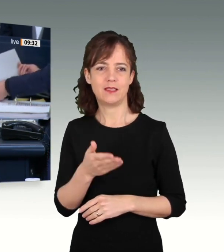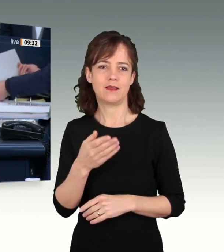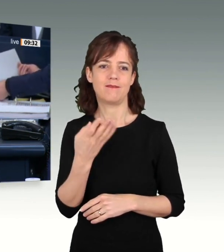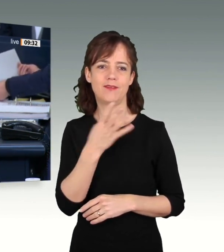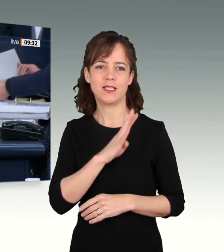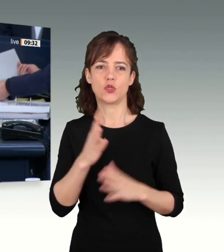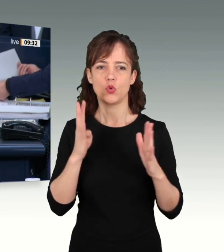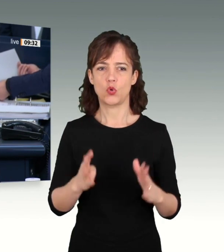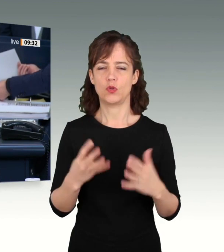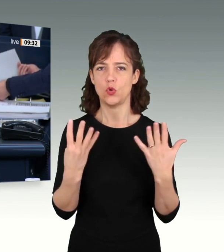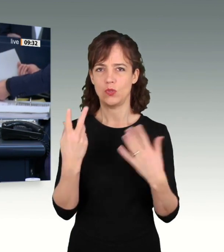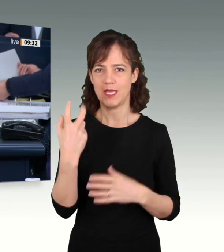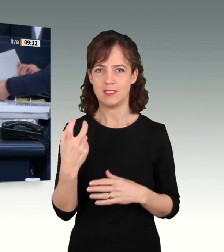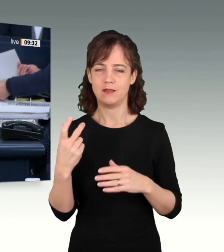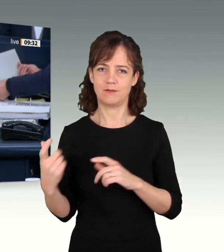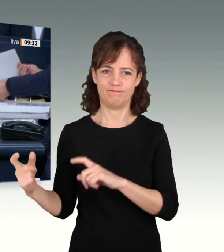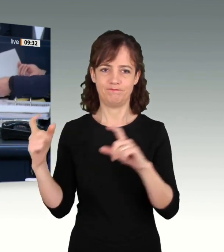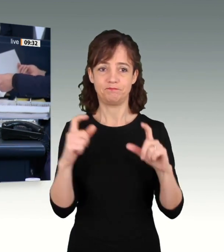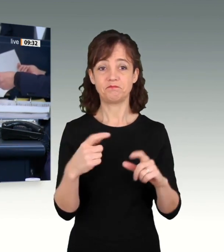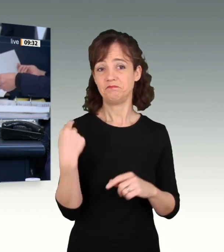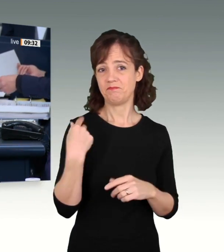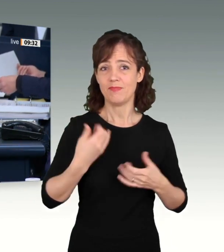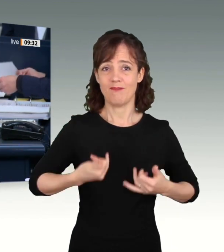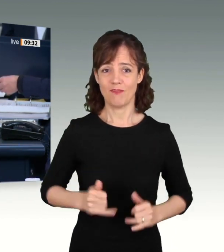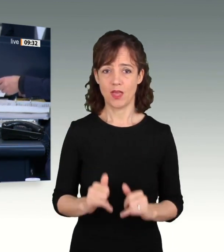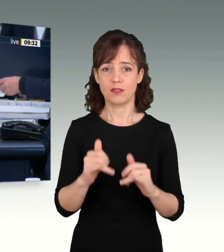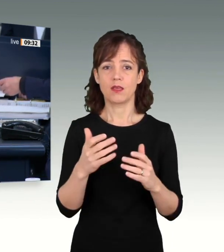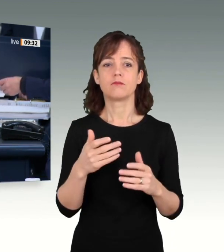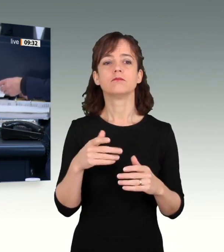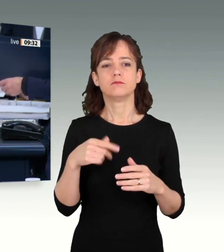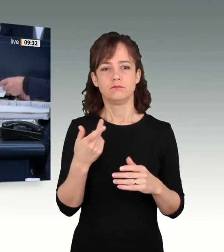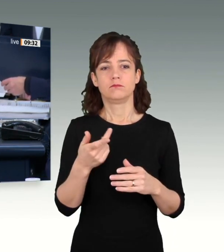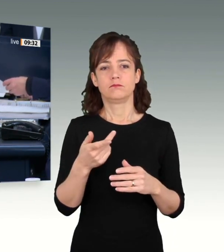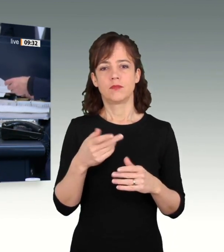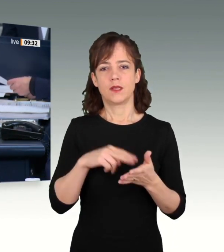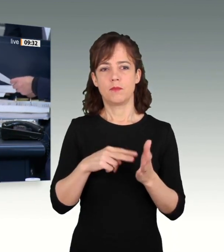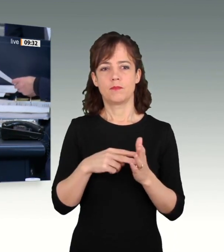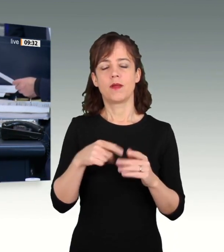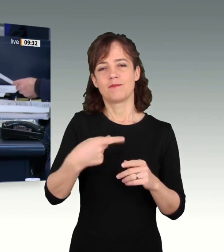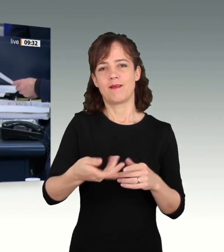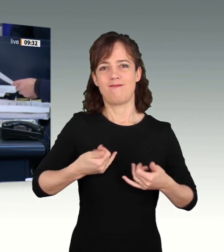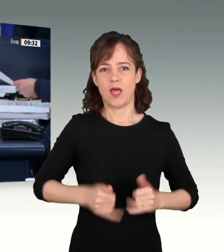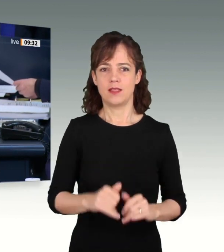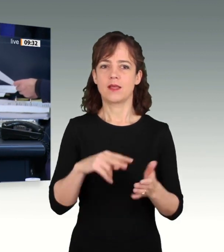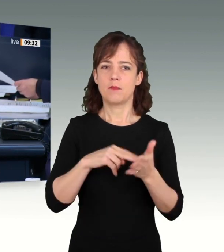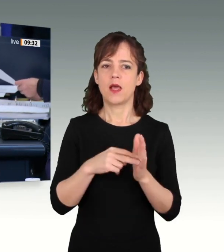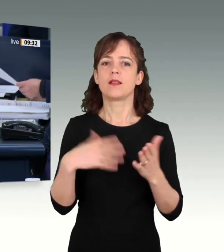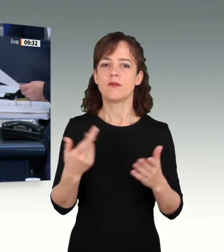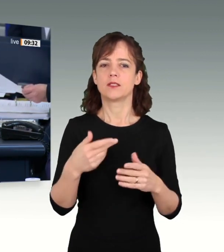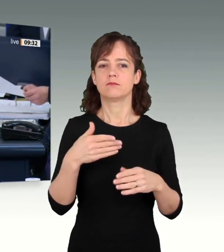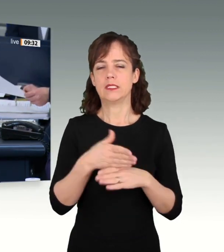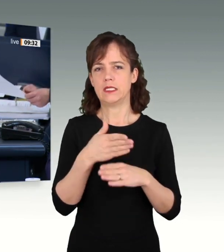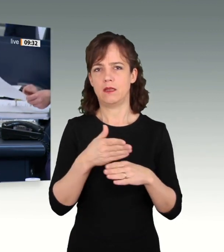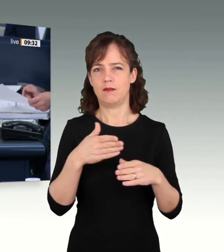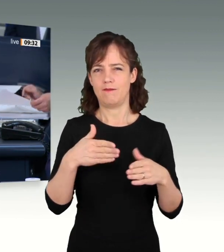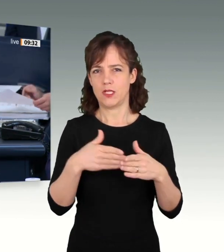Am Freitag ist nach interfraktioneller Vereinbarung vorgesehen, zu Beginn der Tagesordnung in zweiter und dritter Lesung den Entwurf